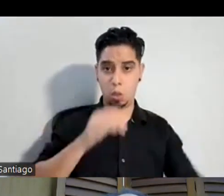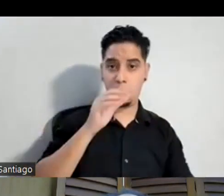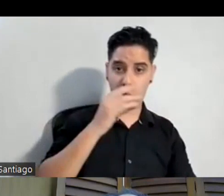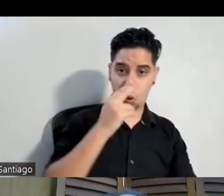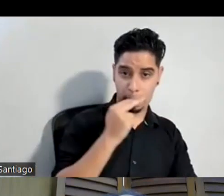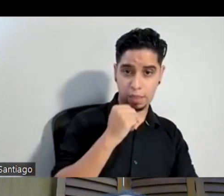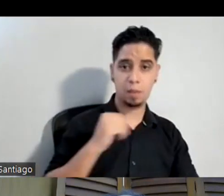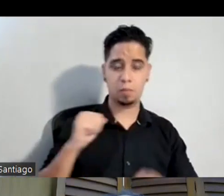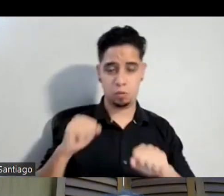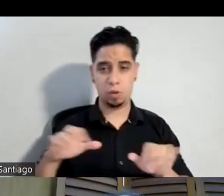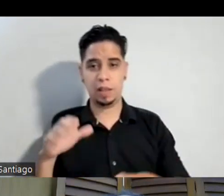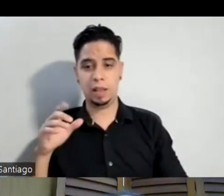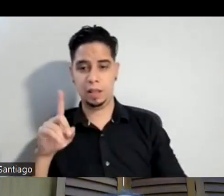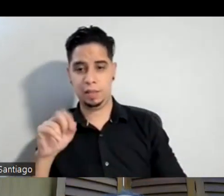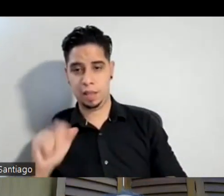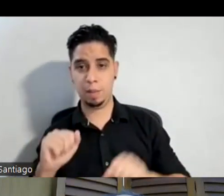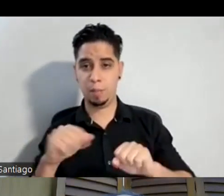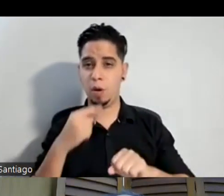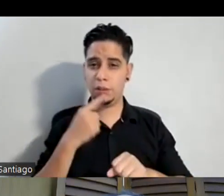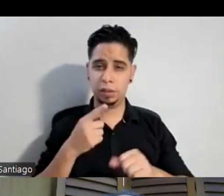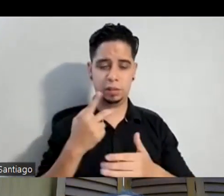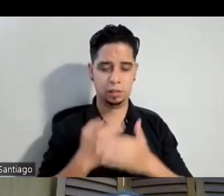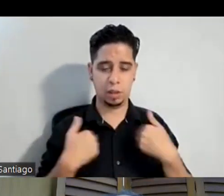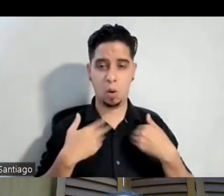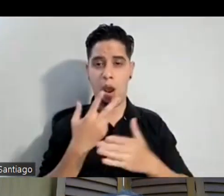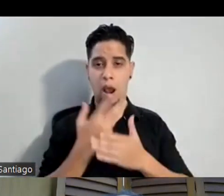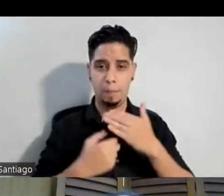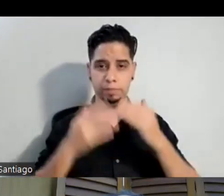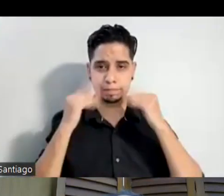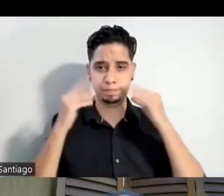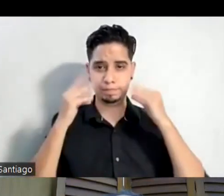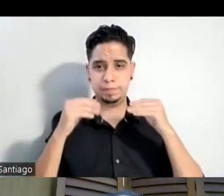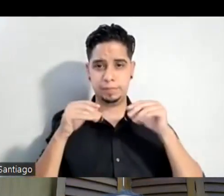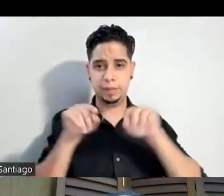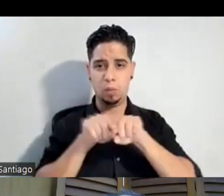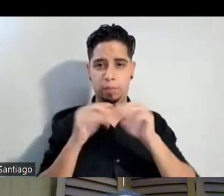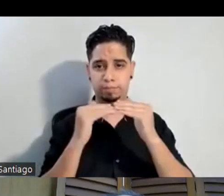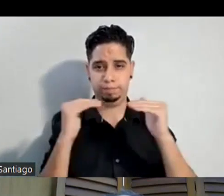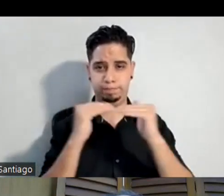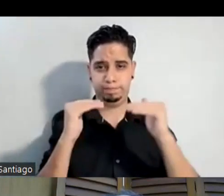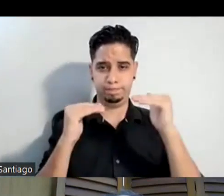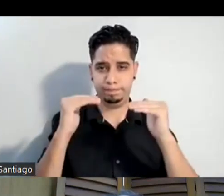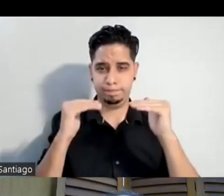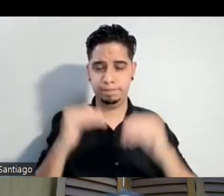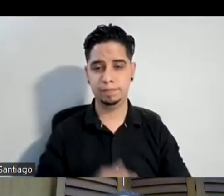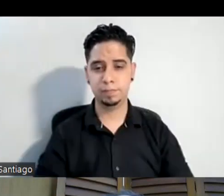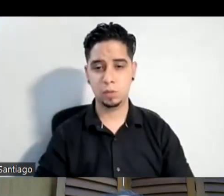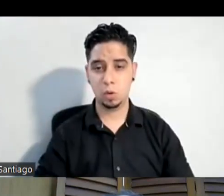experiencia en ambas o bastante empresa en ambas un tipo de teatro que tal vez no he tenido mucha